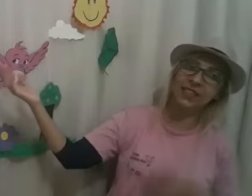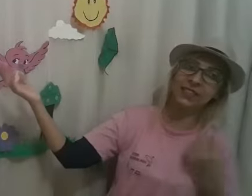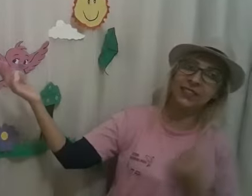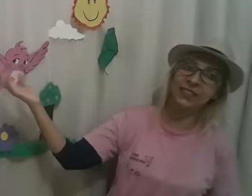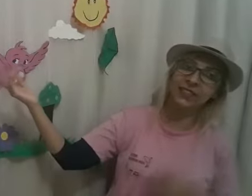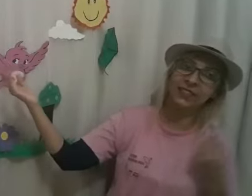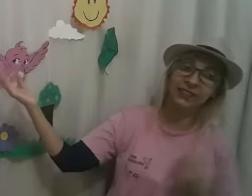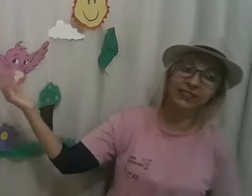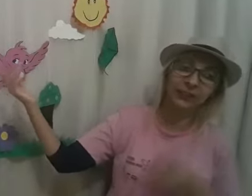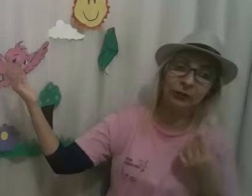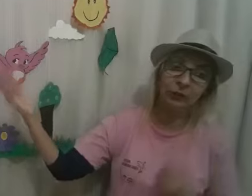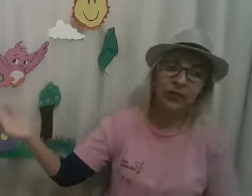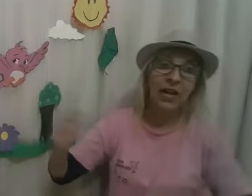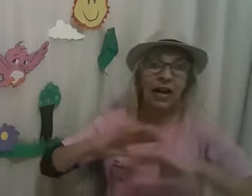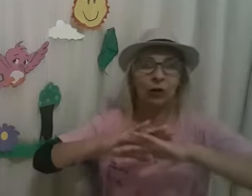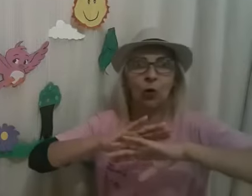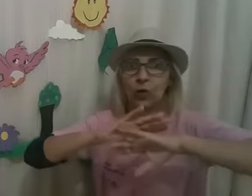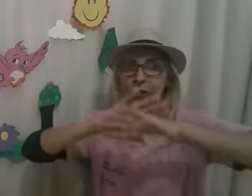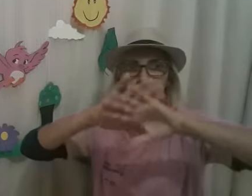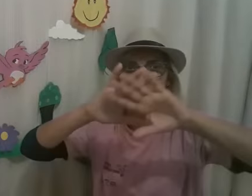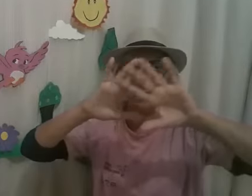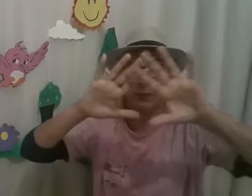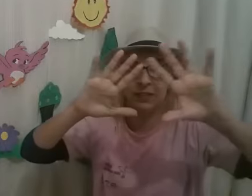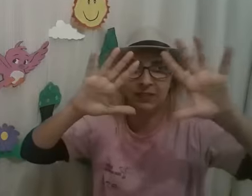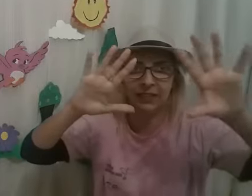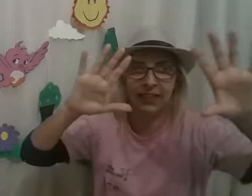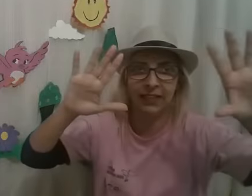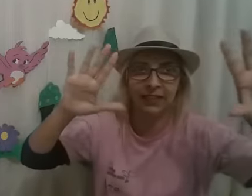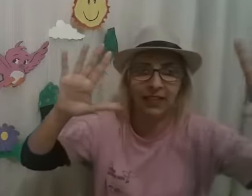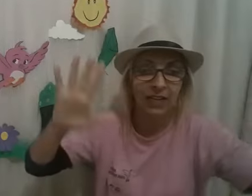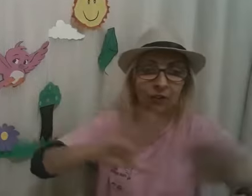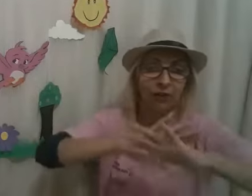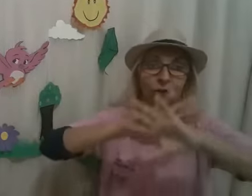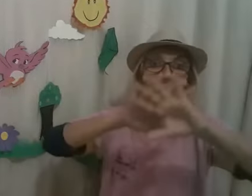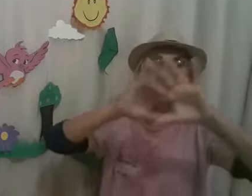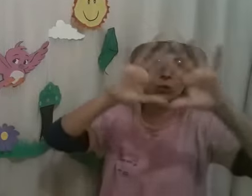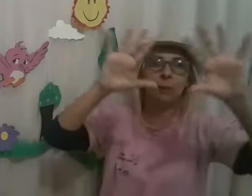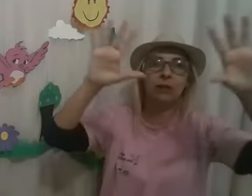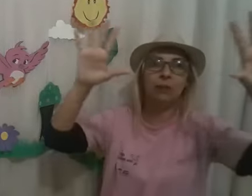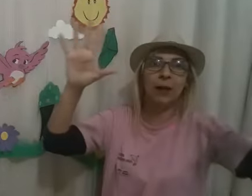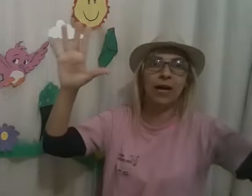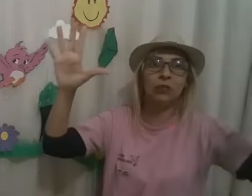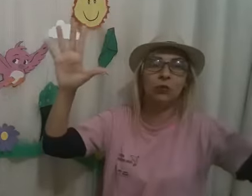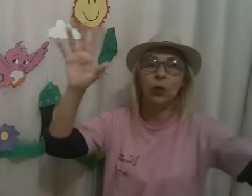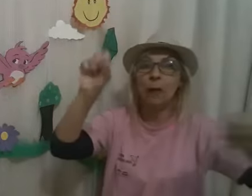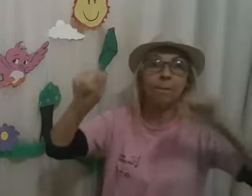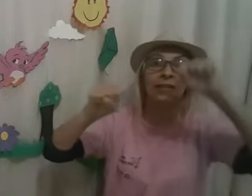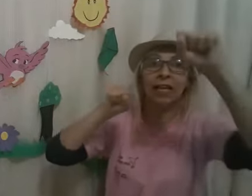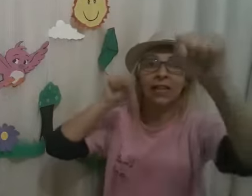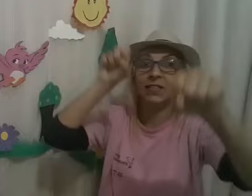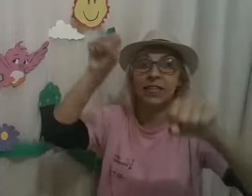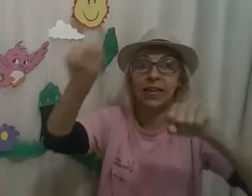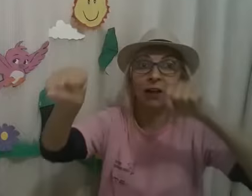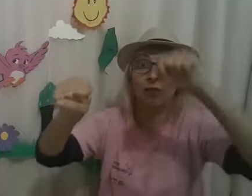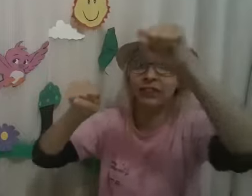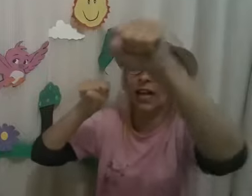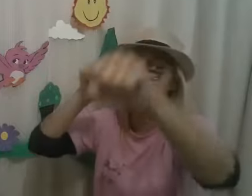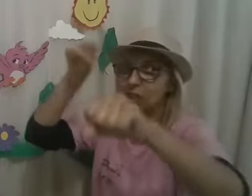canção. Agora, nossa bicicleta vai voando pelo espaço. Pedalar sem gravidade